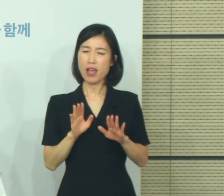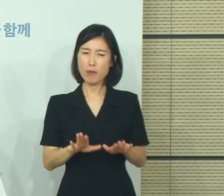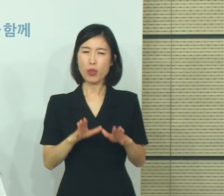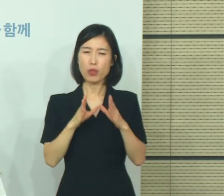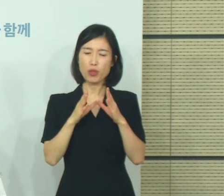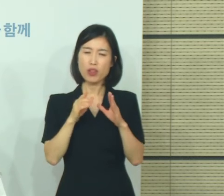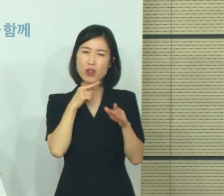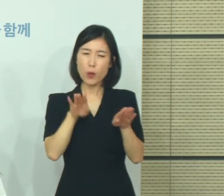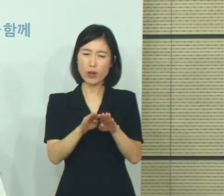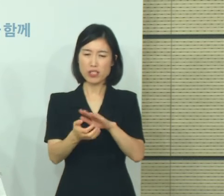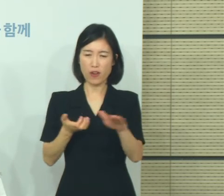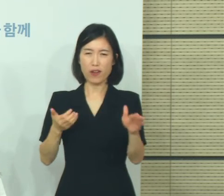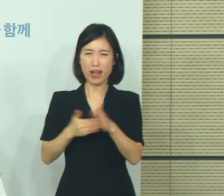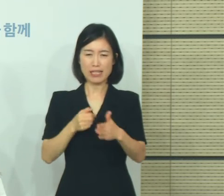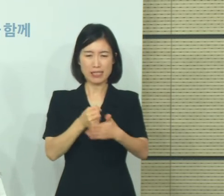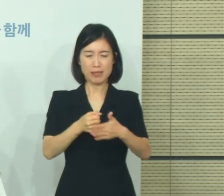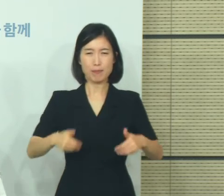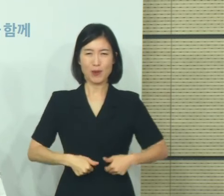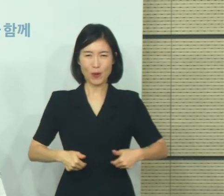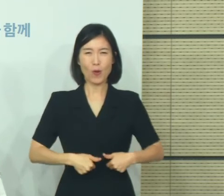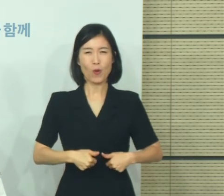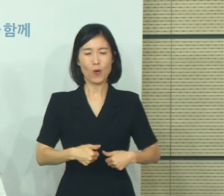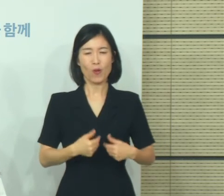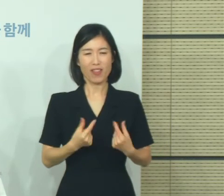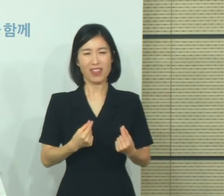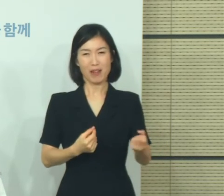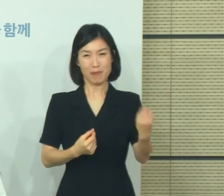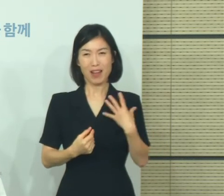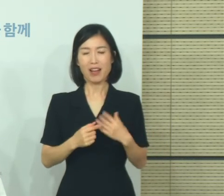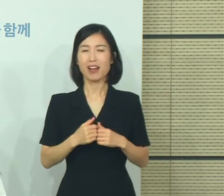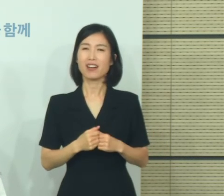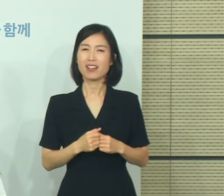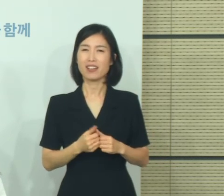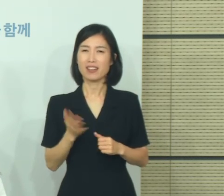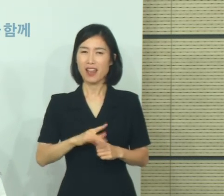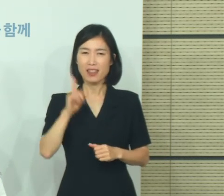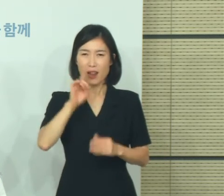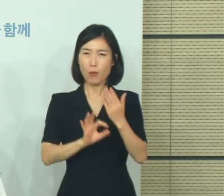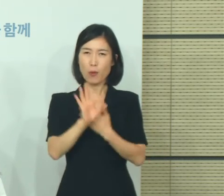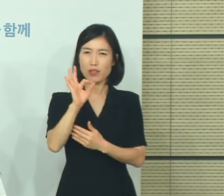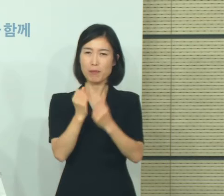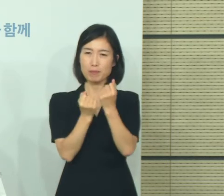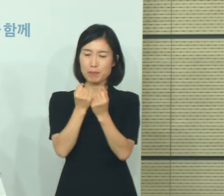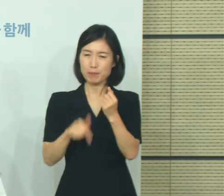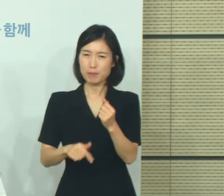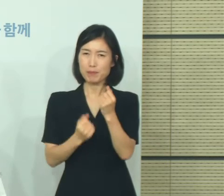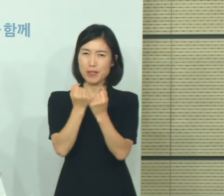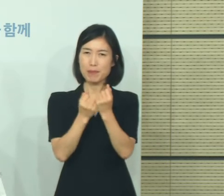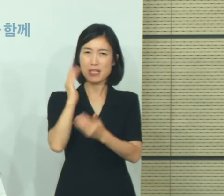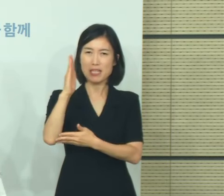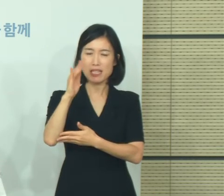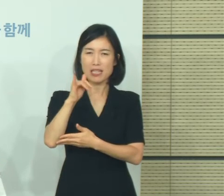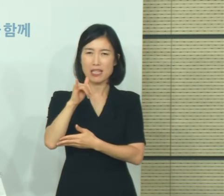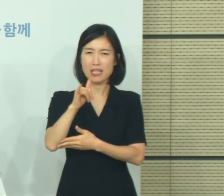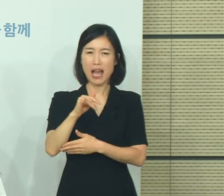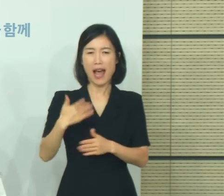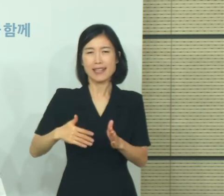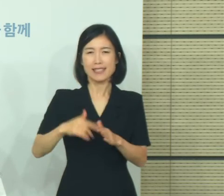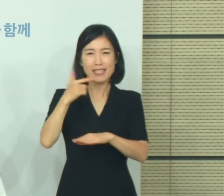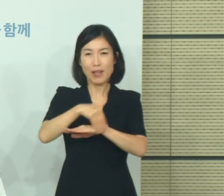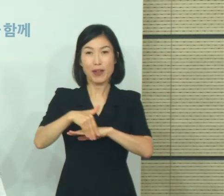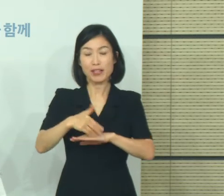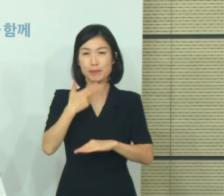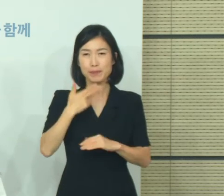내야 되지 않겠느냐라는 차원에서 말씀을 주신 것으로 저희들은 이해를 하고 있고 그런 차원에서 주말 하루 이틀 동안